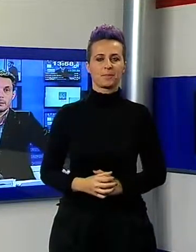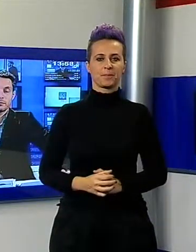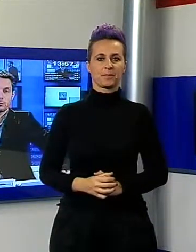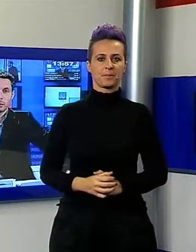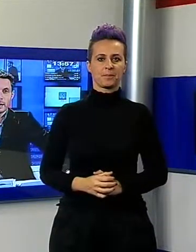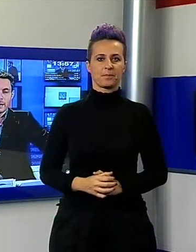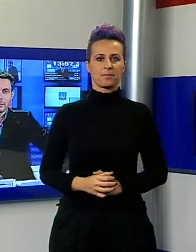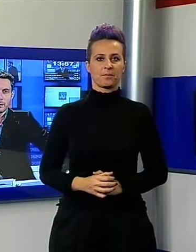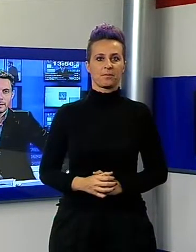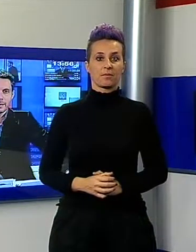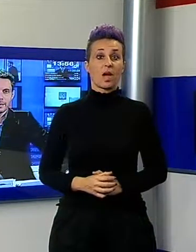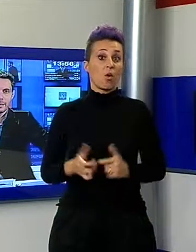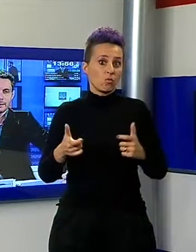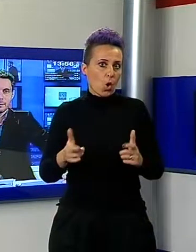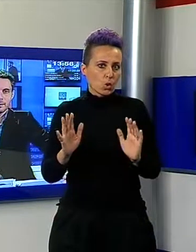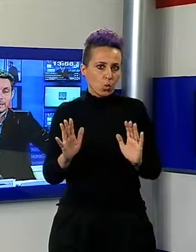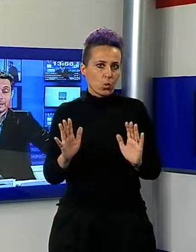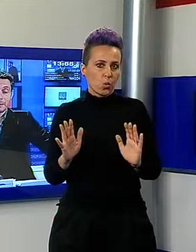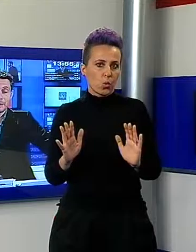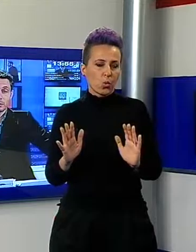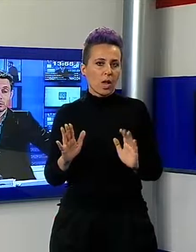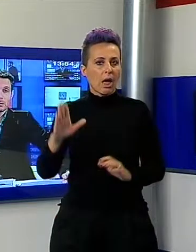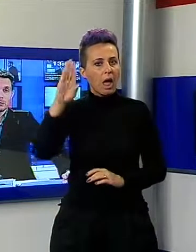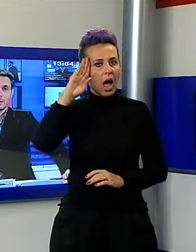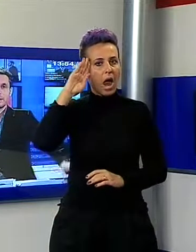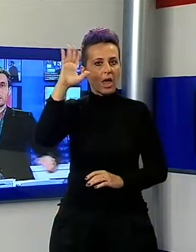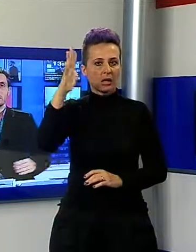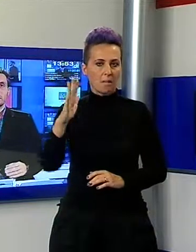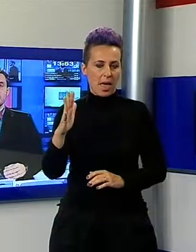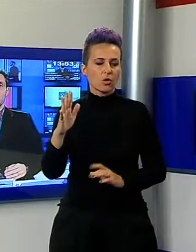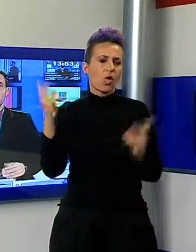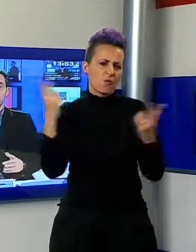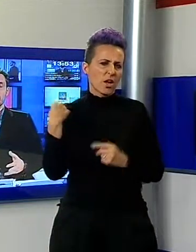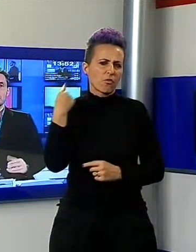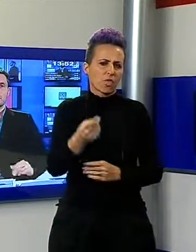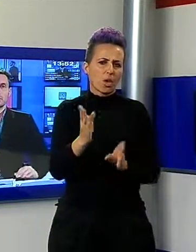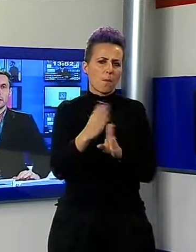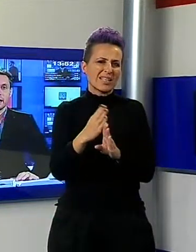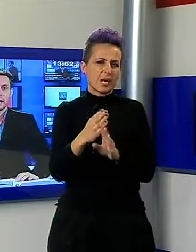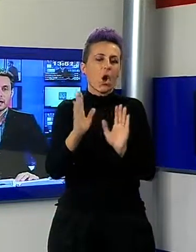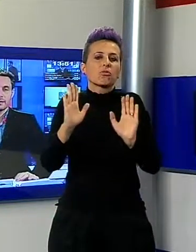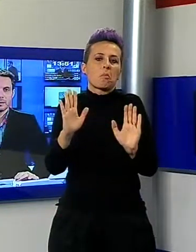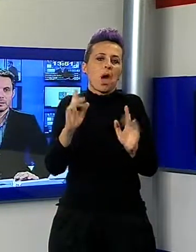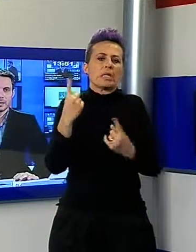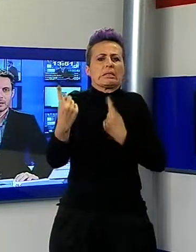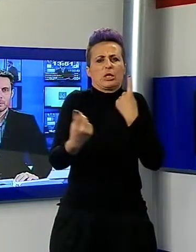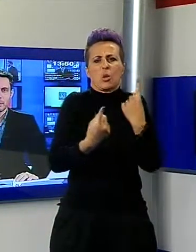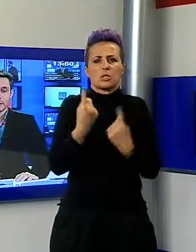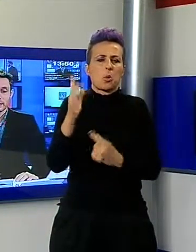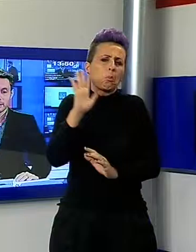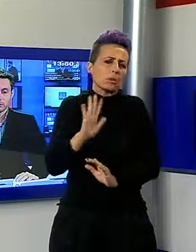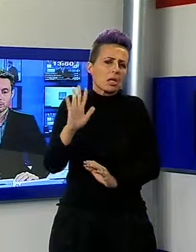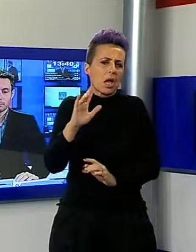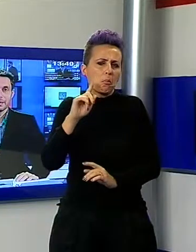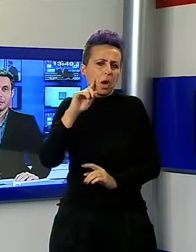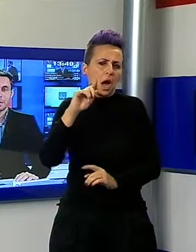Per fortuna l'allerta meteo continua fino alla mezzanotte di oggi, ma le condizioni sembrerebbero